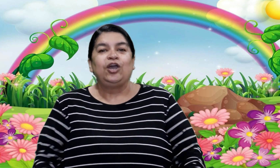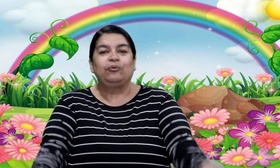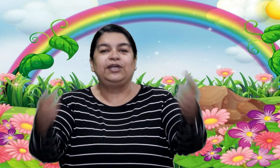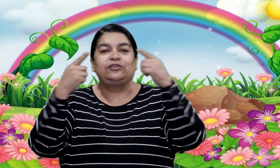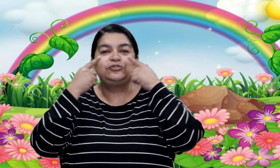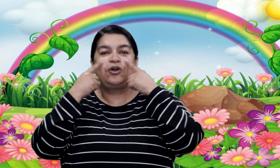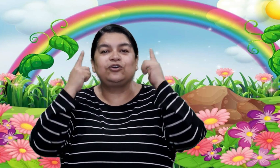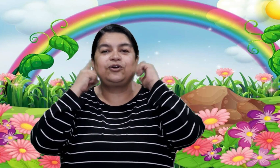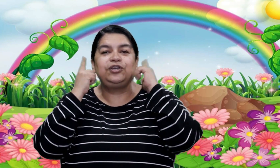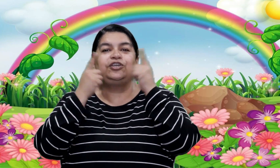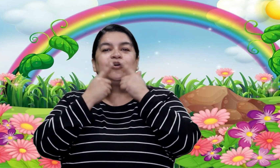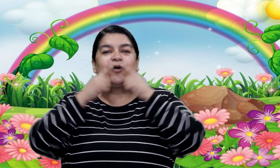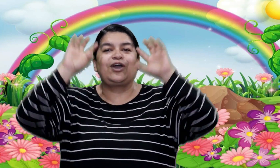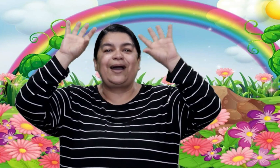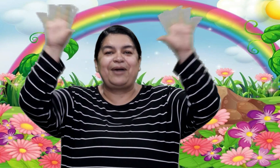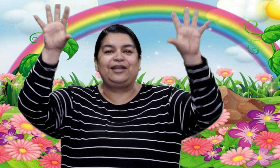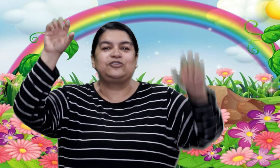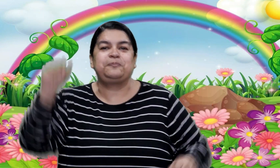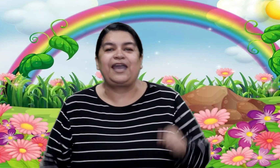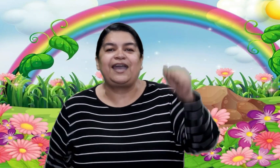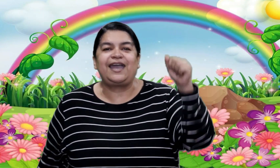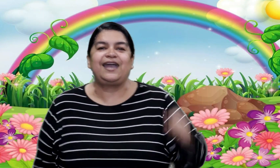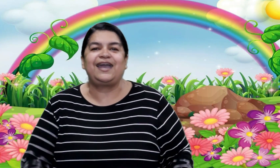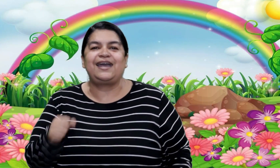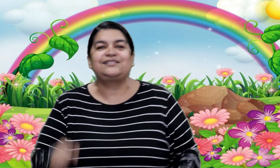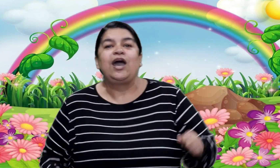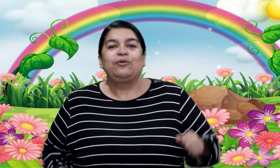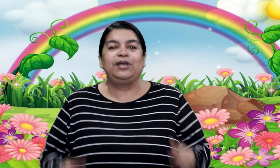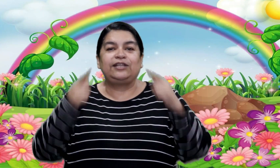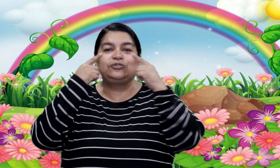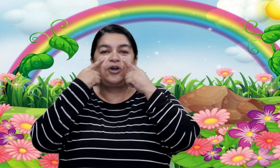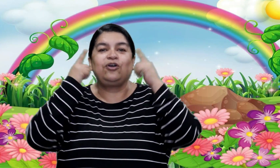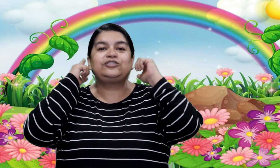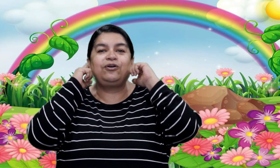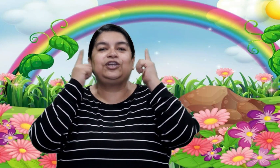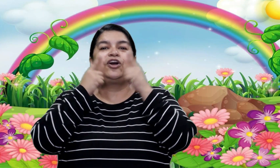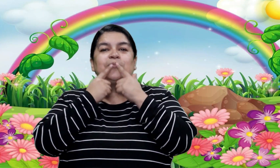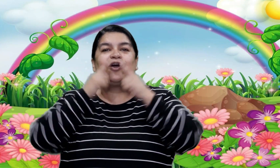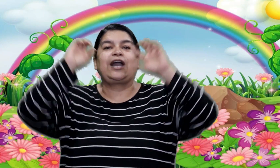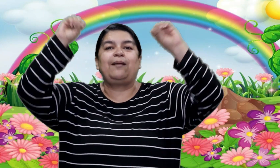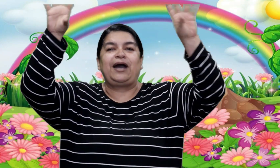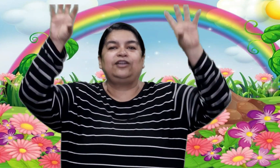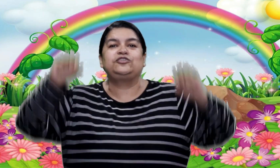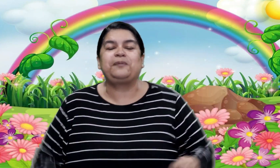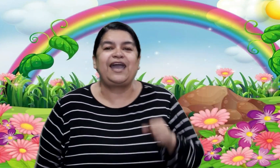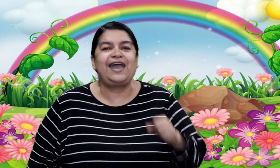Cuida tus ojos, oídos, boca, manos, pies Cuida tus ojos, oídos, boca, manos, pies